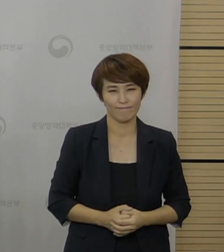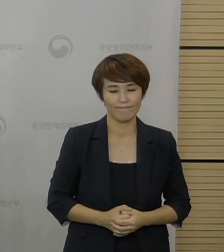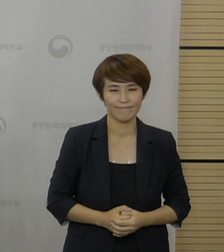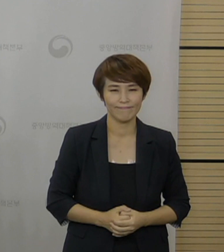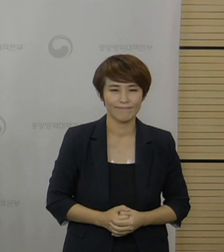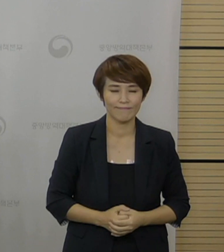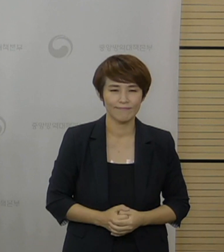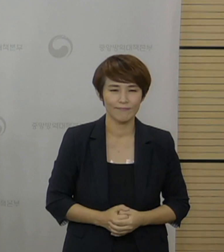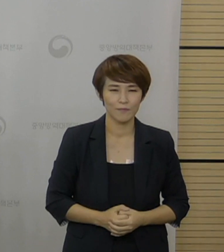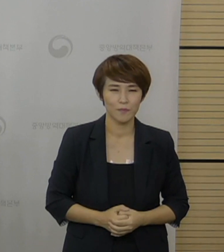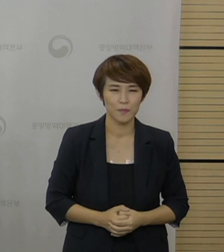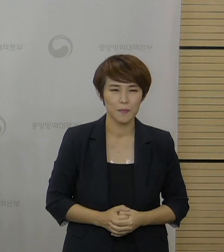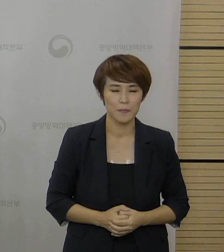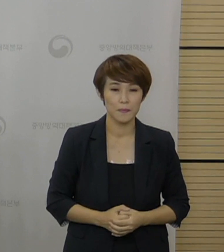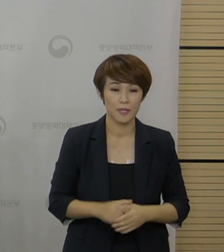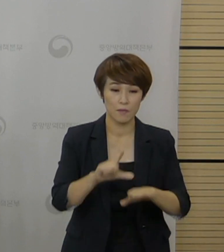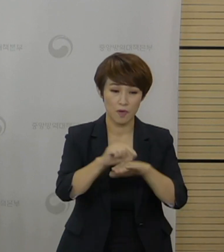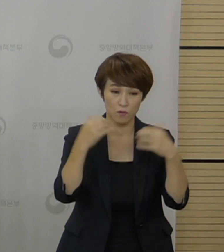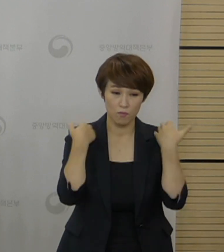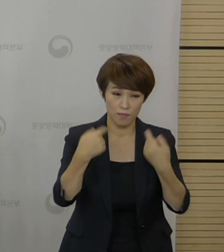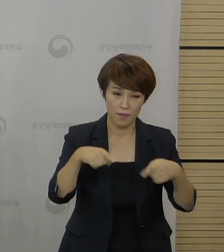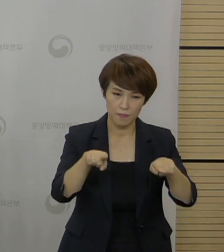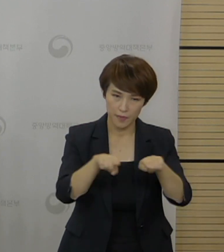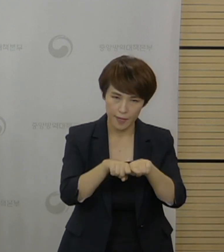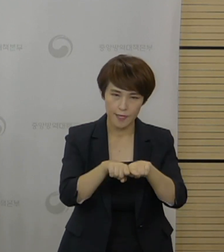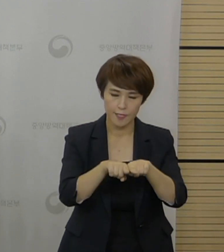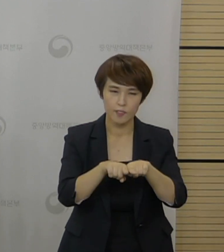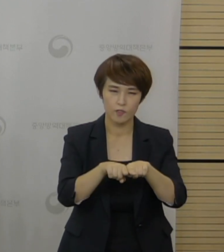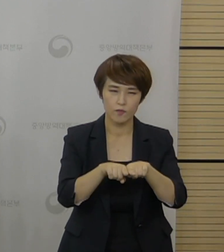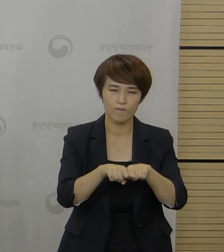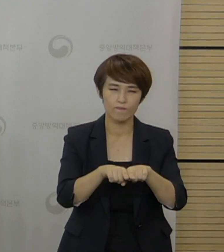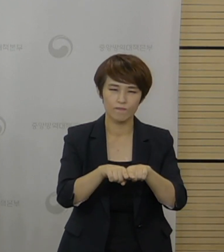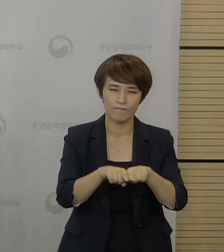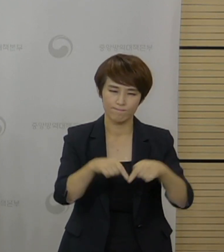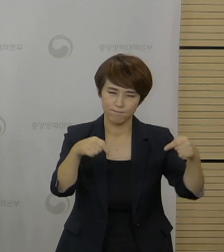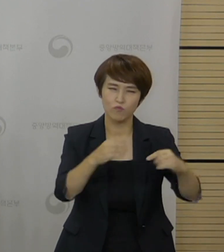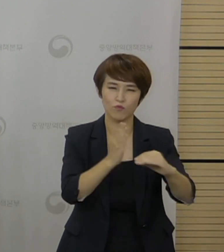있도록 저희들이 지방자치단체를 통해서 권유하고 있습니다.